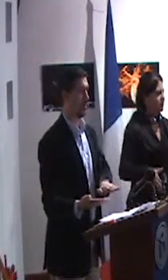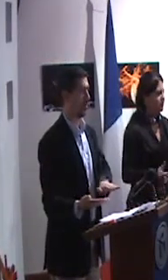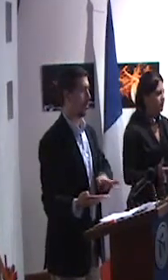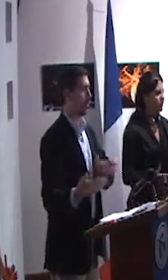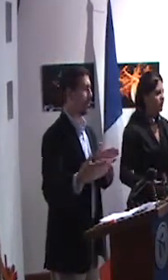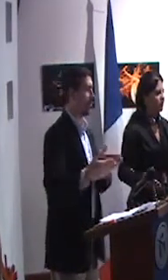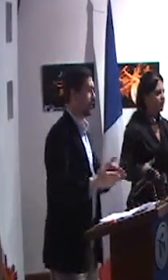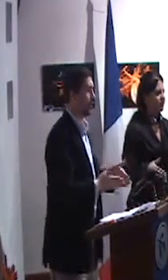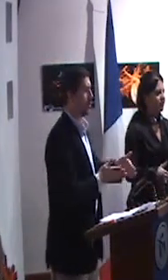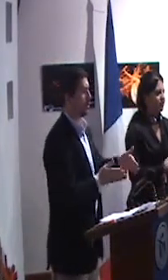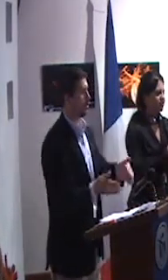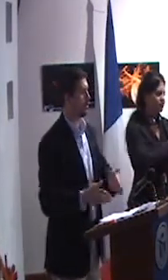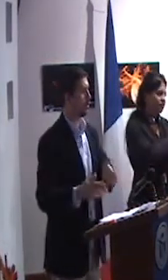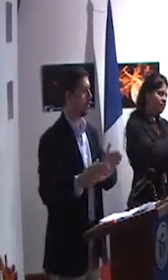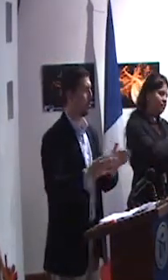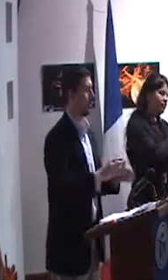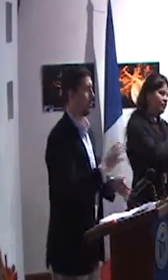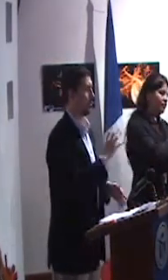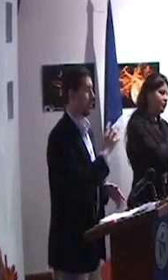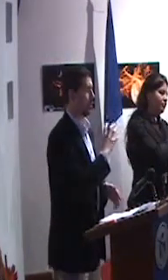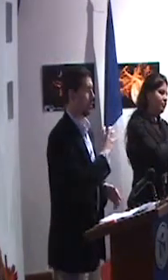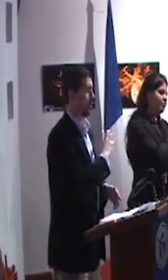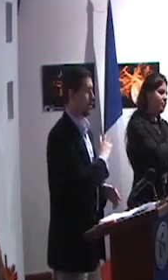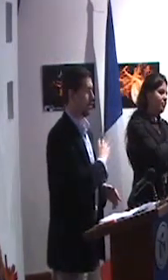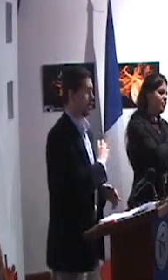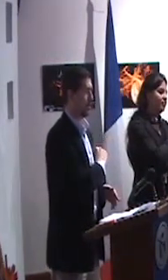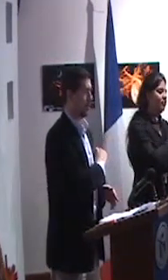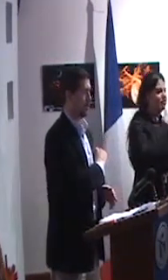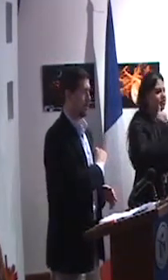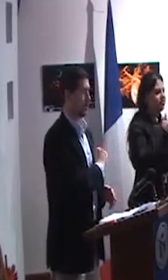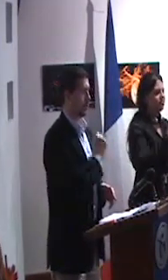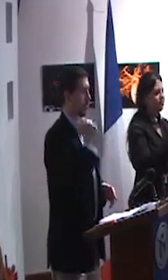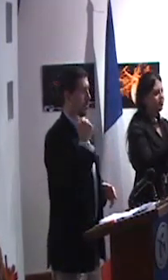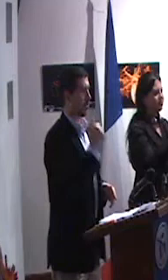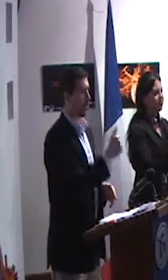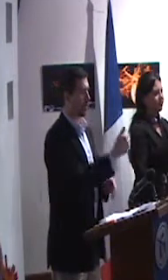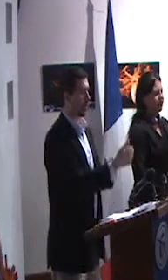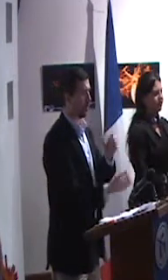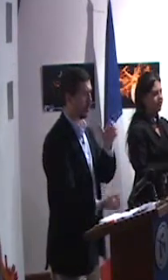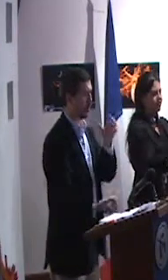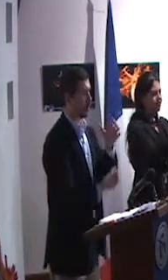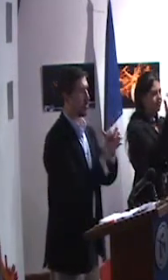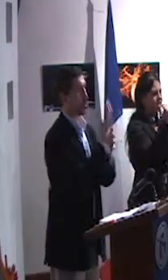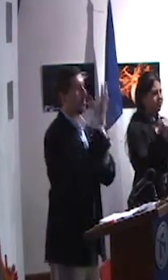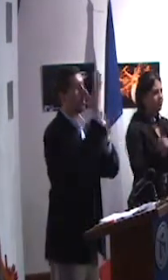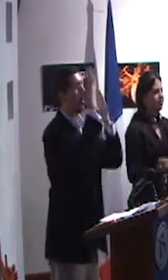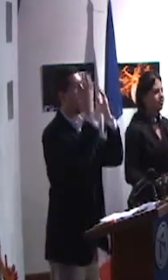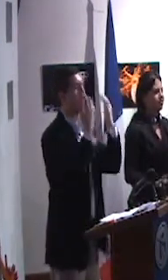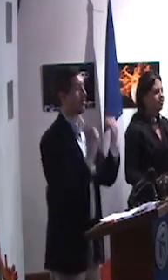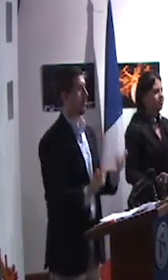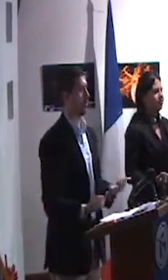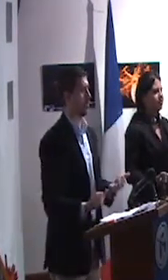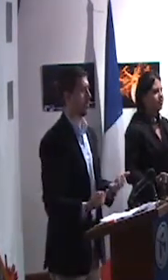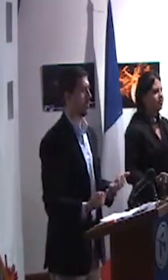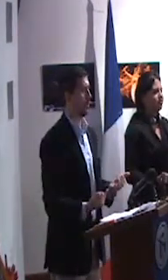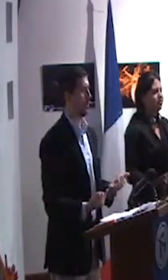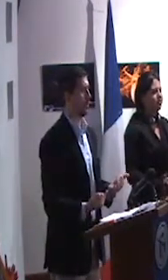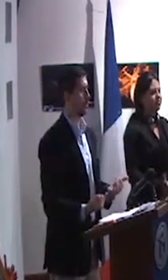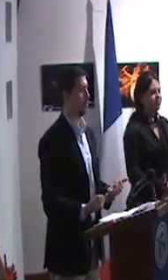¡Eres surcos de dolores! ¡El bien que viene allá!